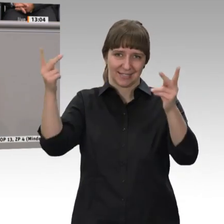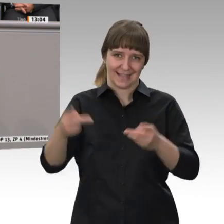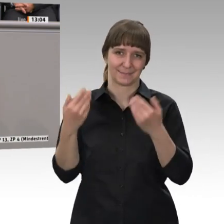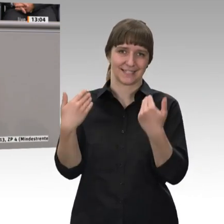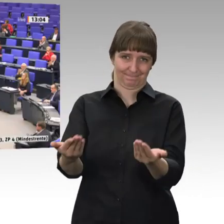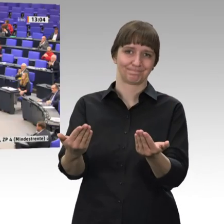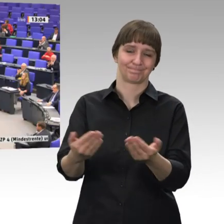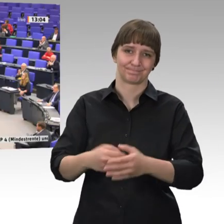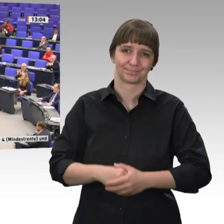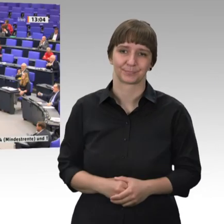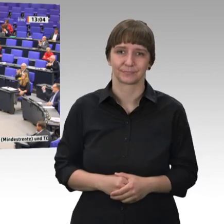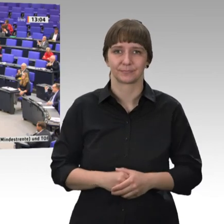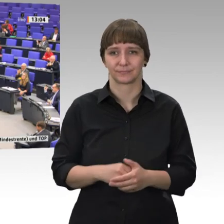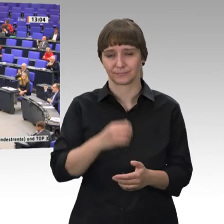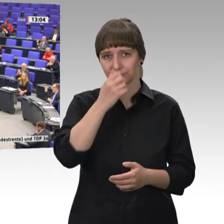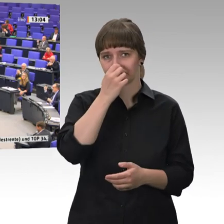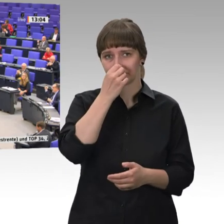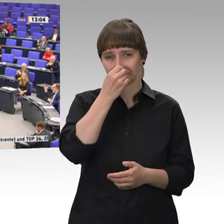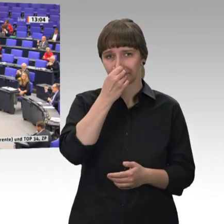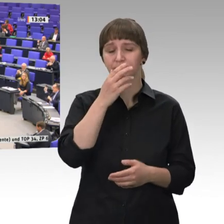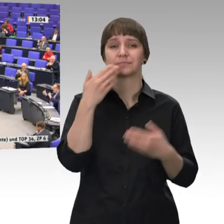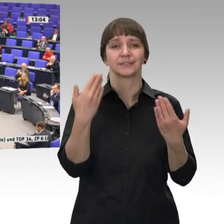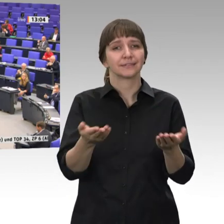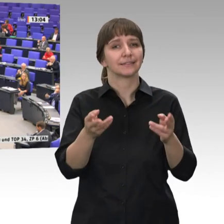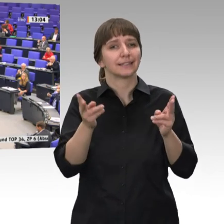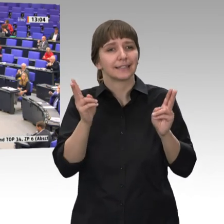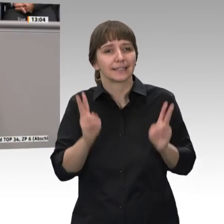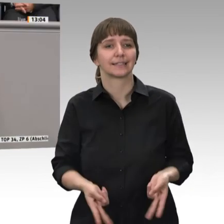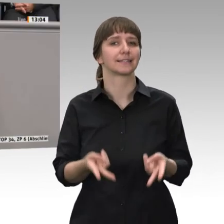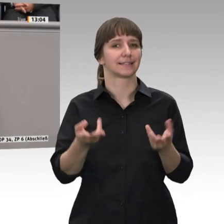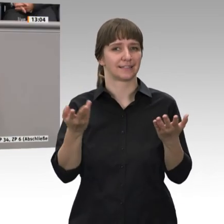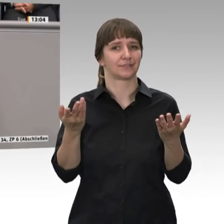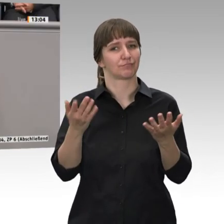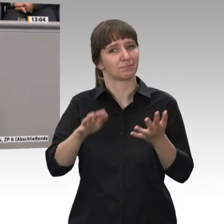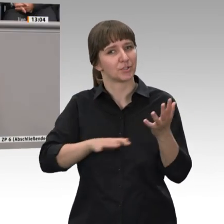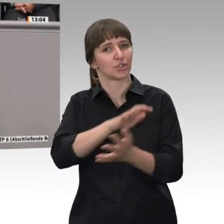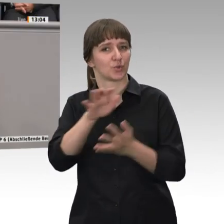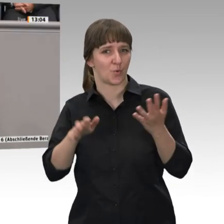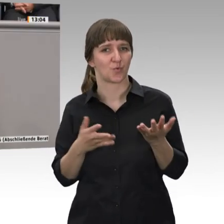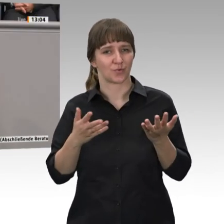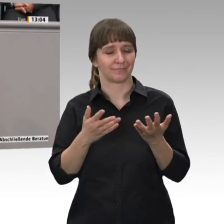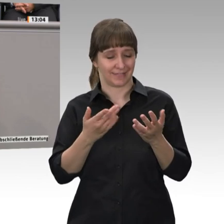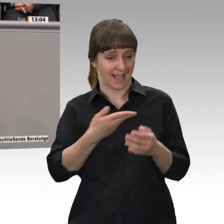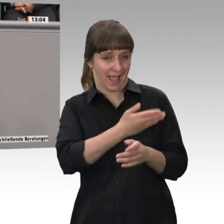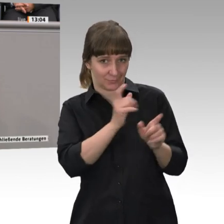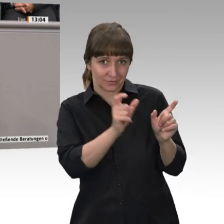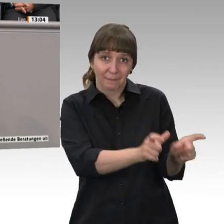eine richtige Mischung aus Armutsvermeidung und aber im